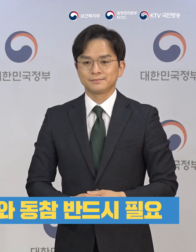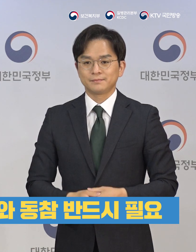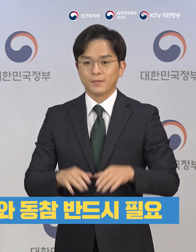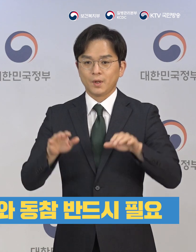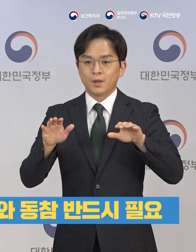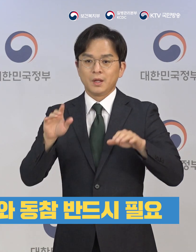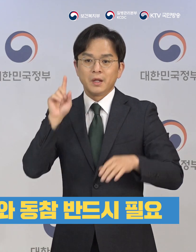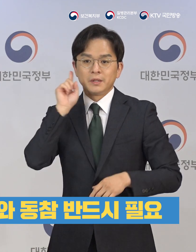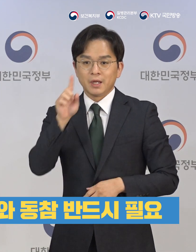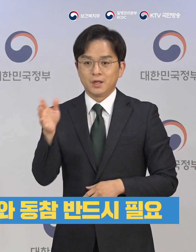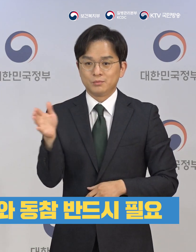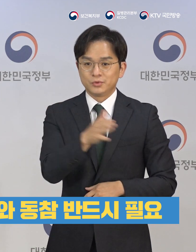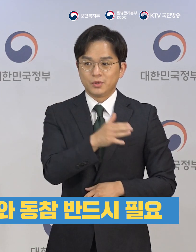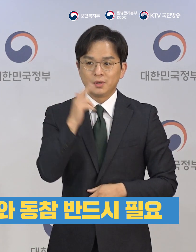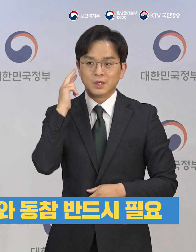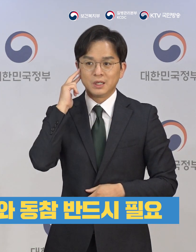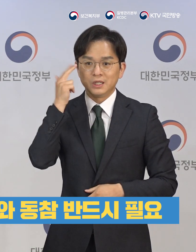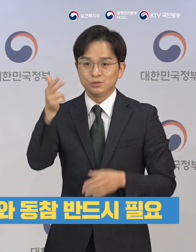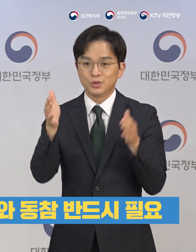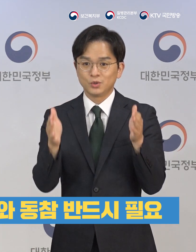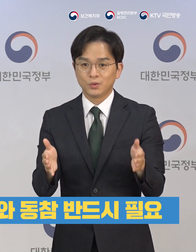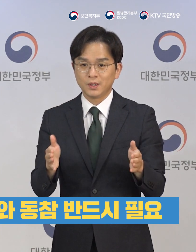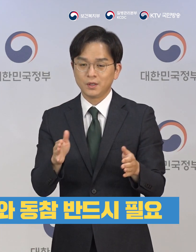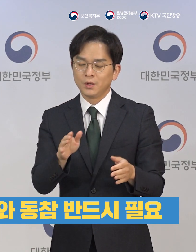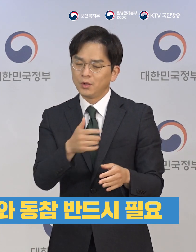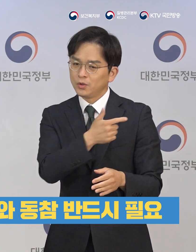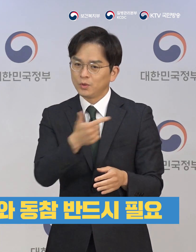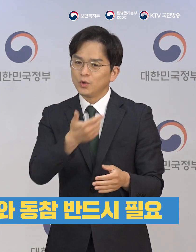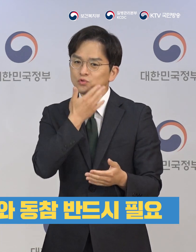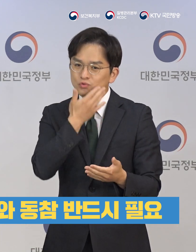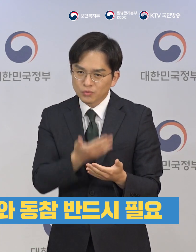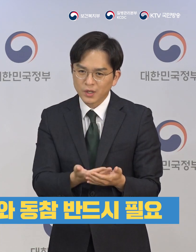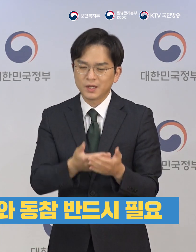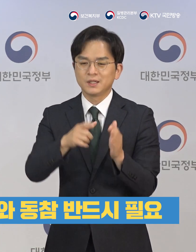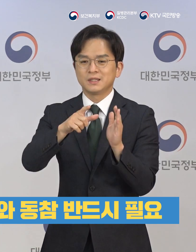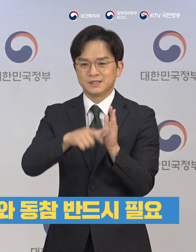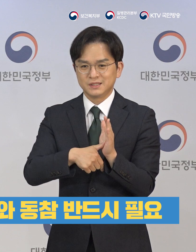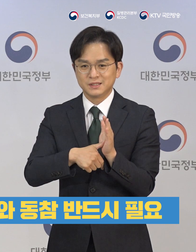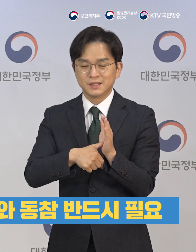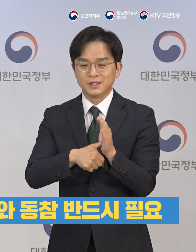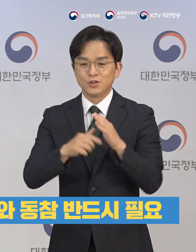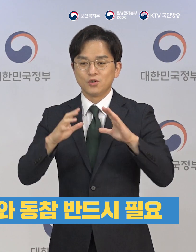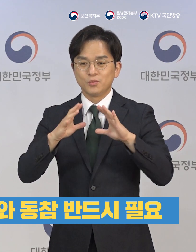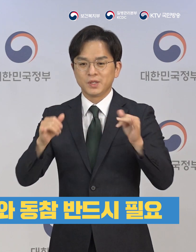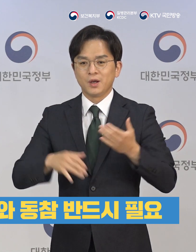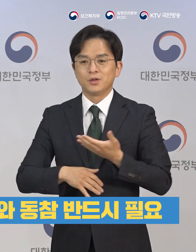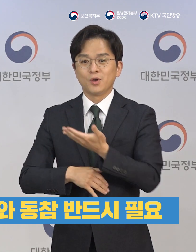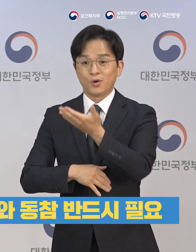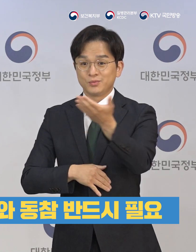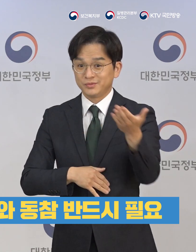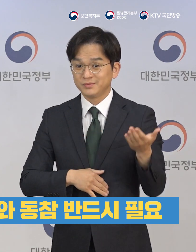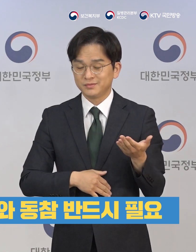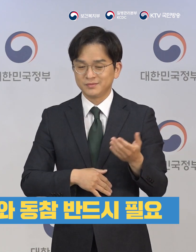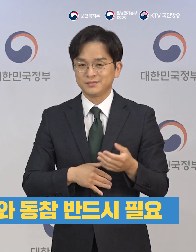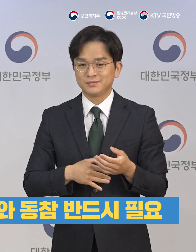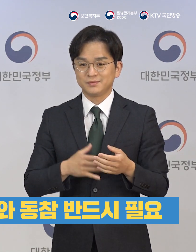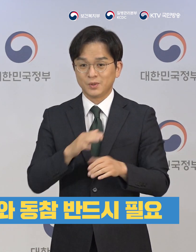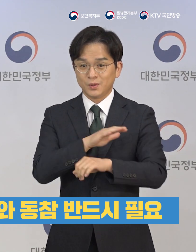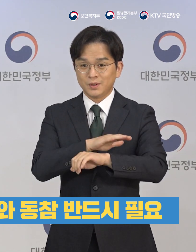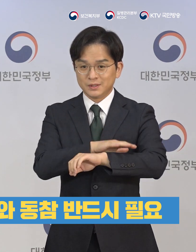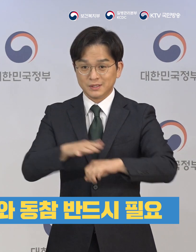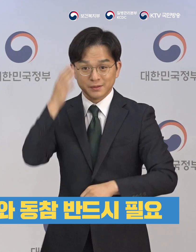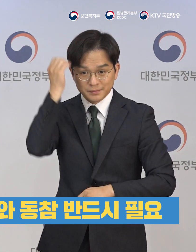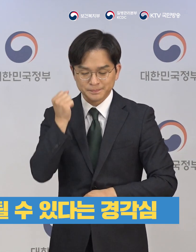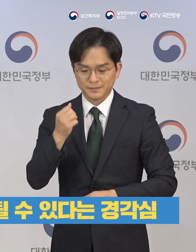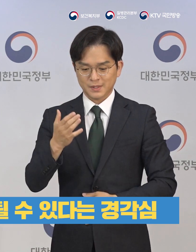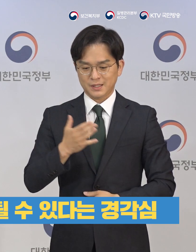다음 일주일은 여러분들의 협조와 동참이 반드시 필요한 시기입니다. 현재 상황에서는 나와